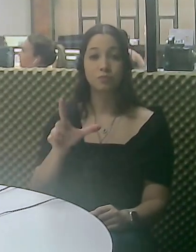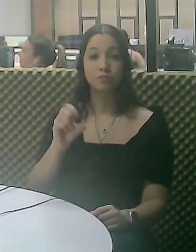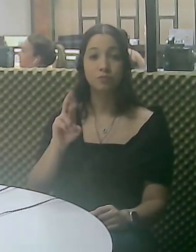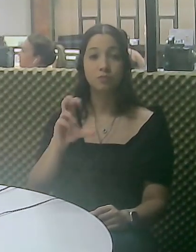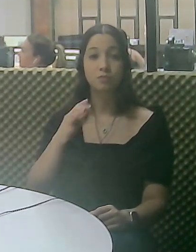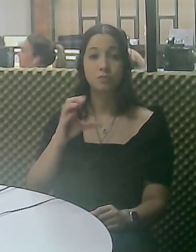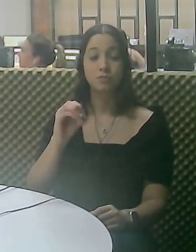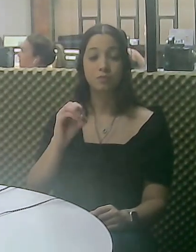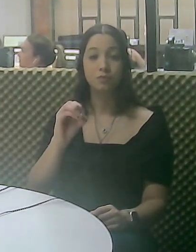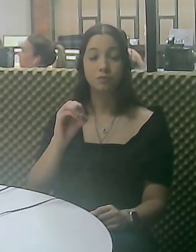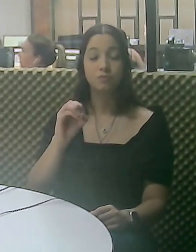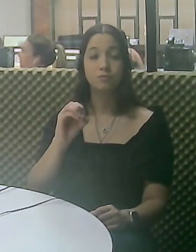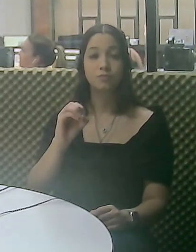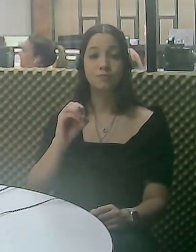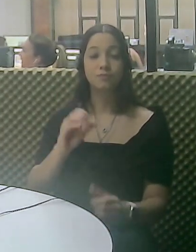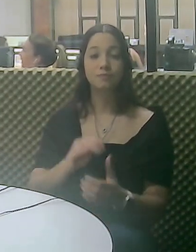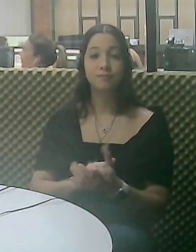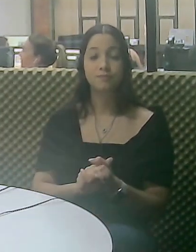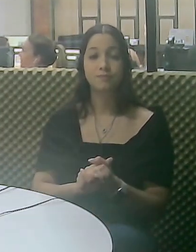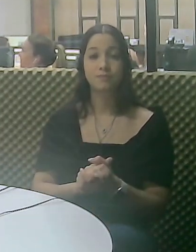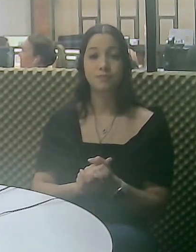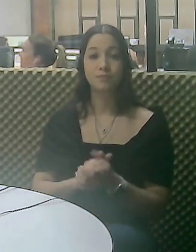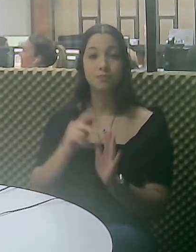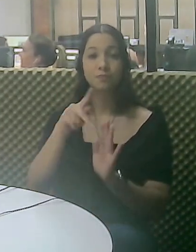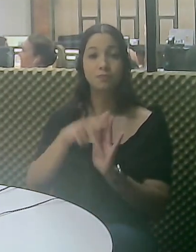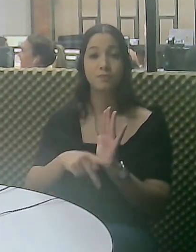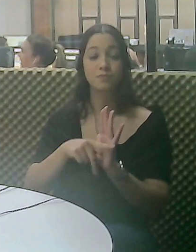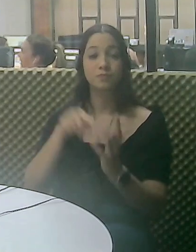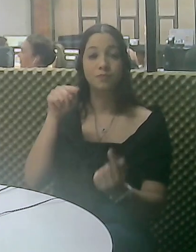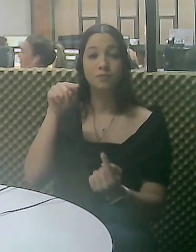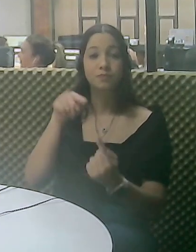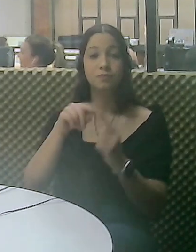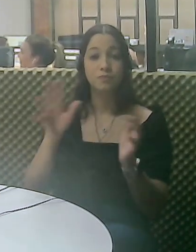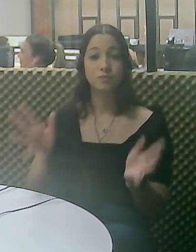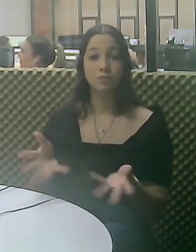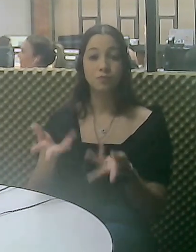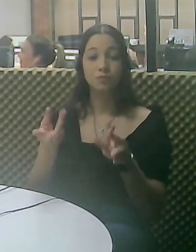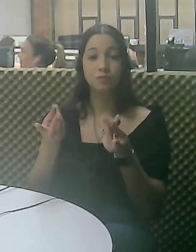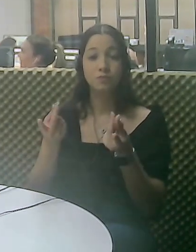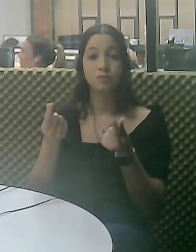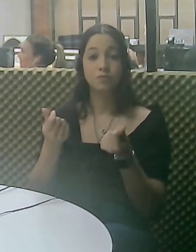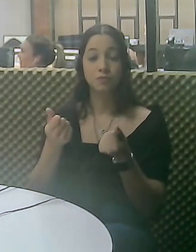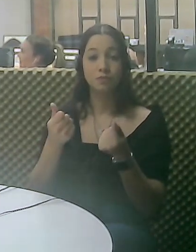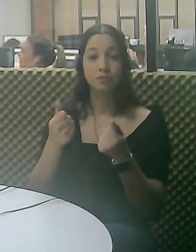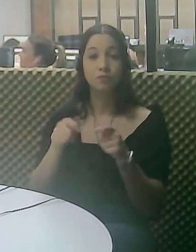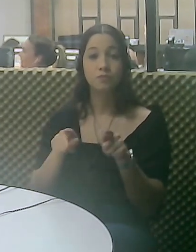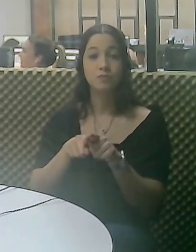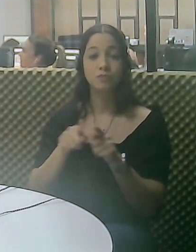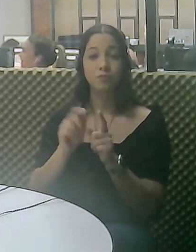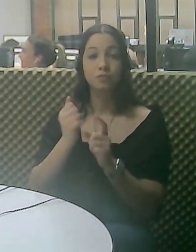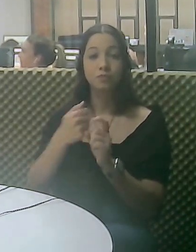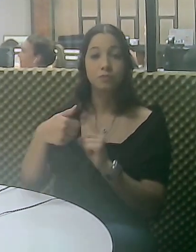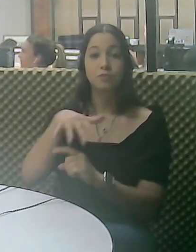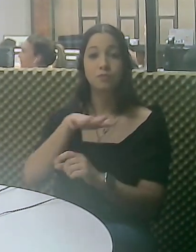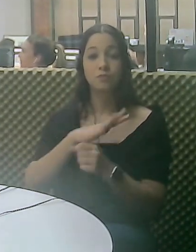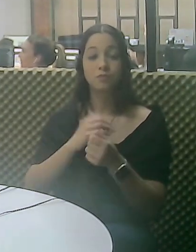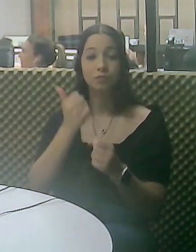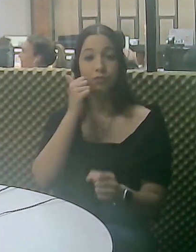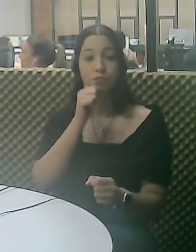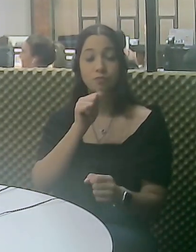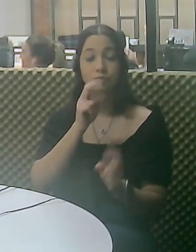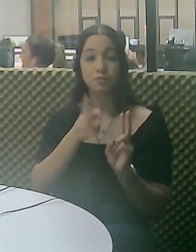da justiça em Uberlândia, por meio do juiz Lourenço Migliorini Fonseca Ribeiro. O projeto busca promover